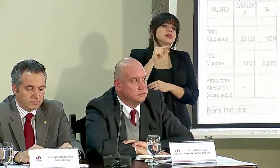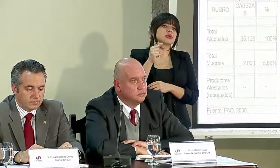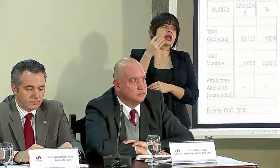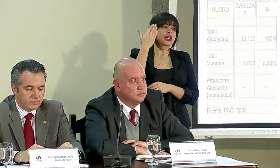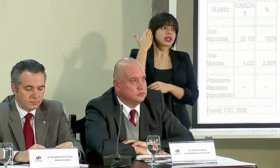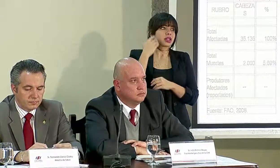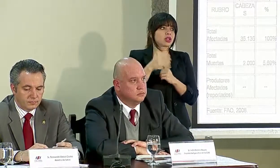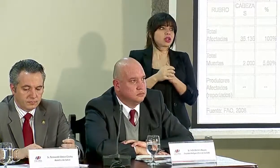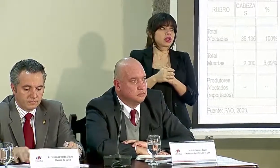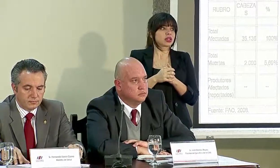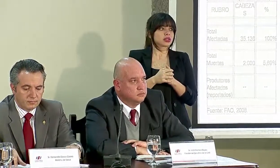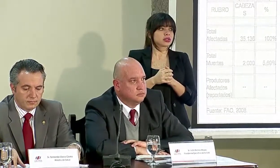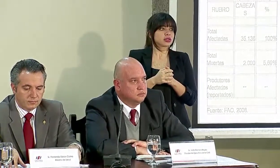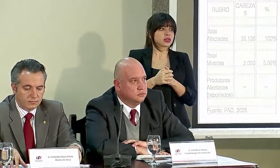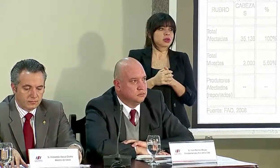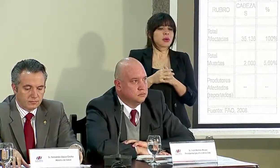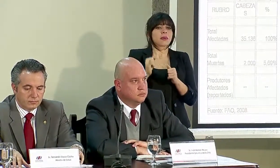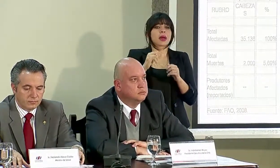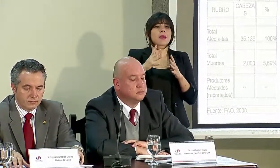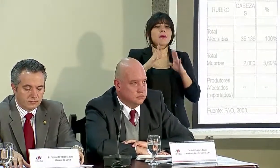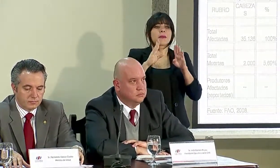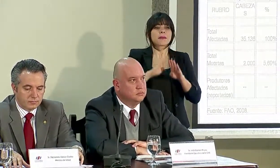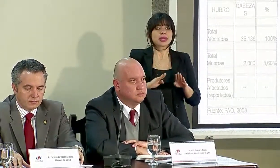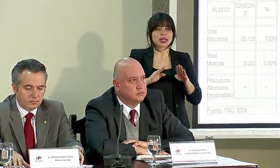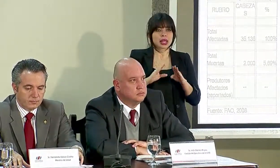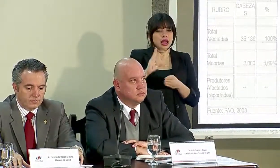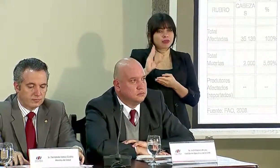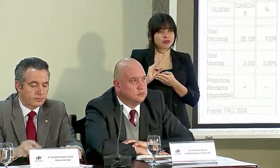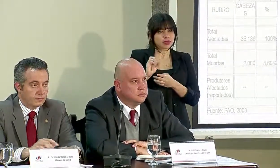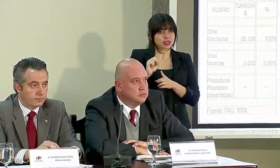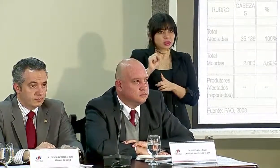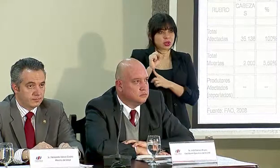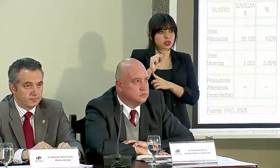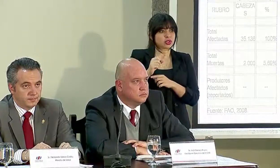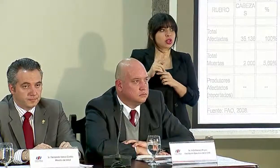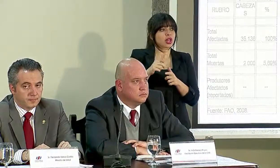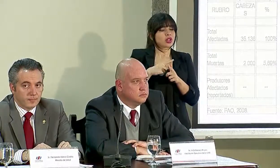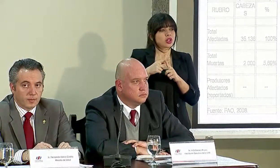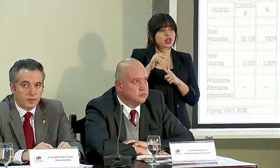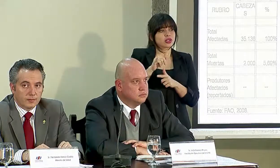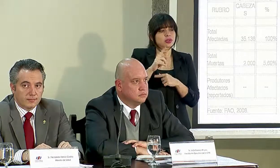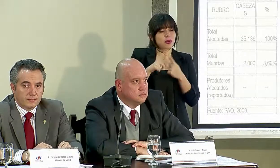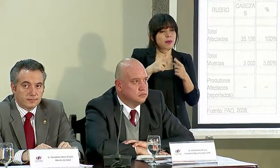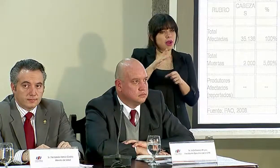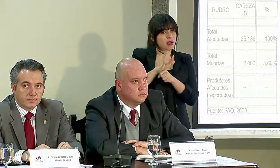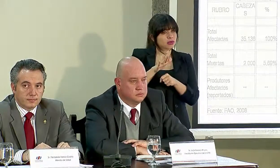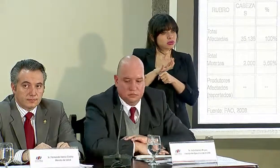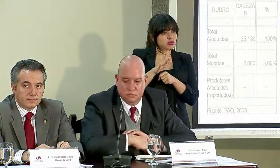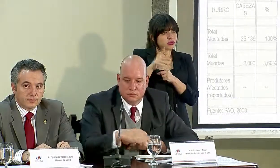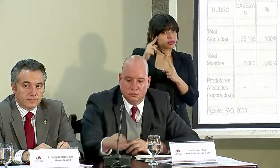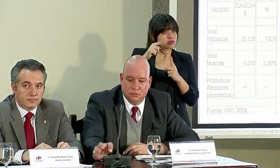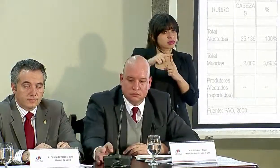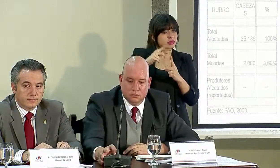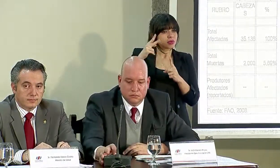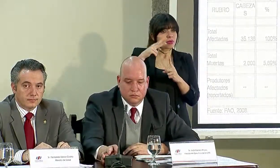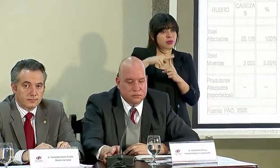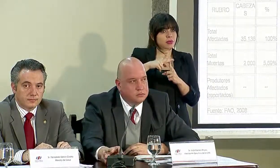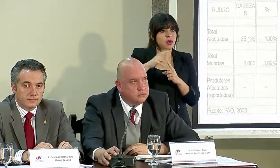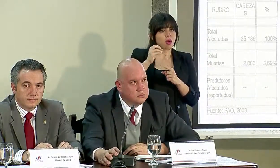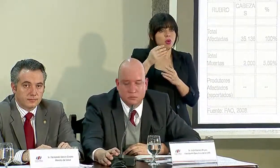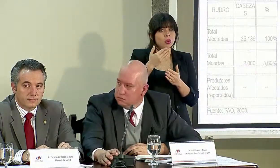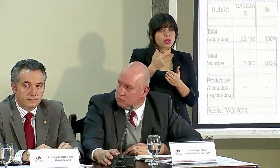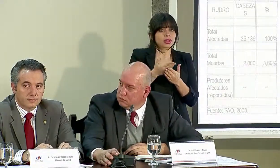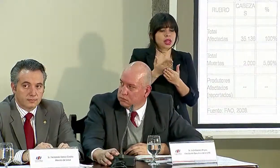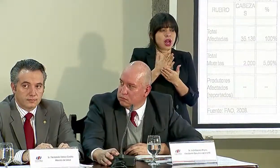anterior que son medidas de mitigación de momento urgentes. ¿Esto va a alcanzar hasta que se ponga o se llegue a